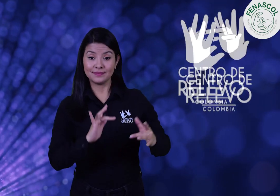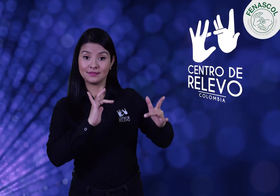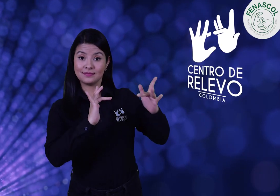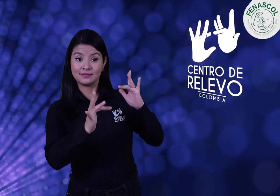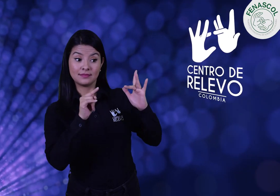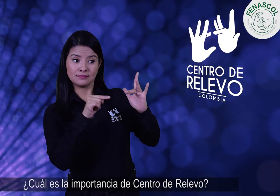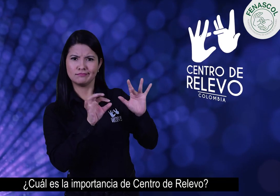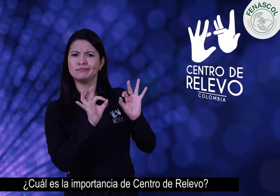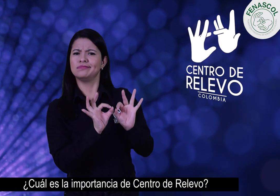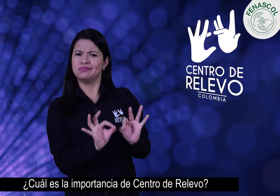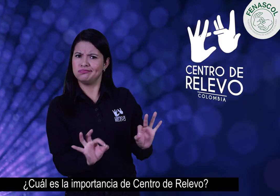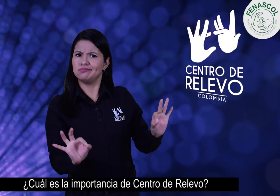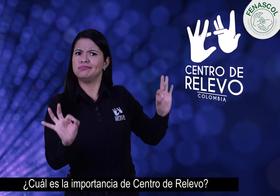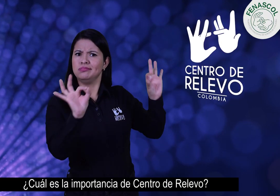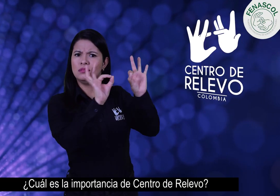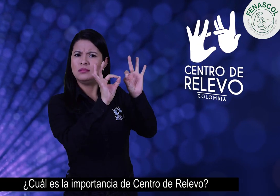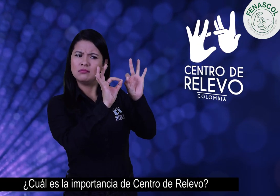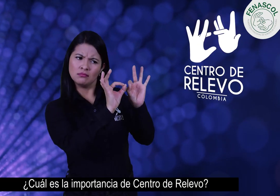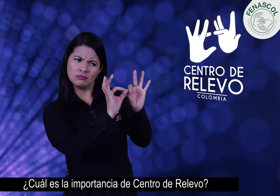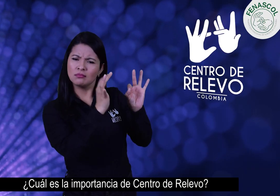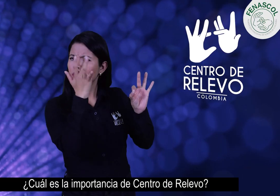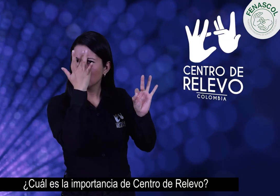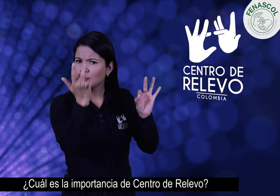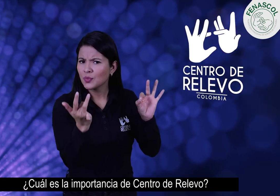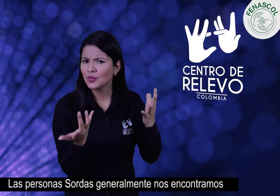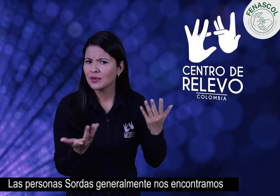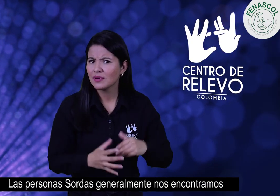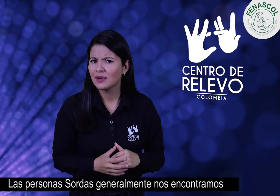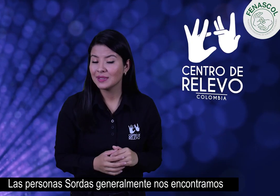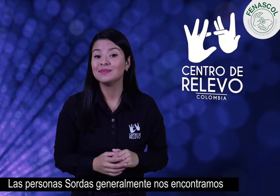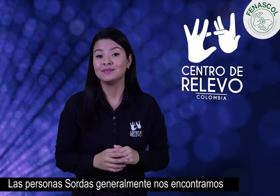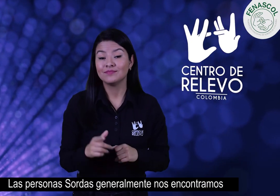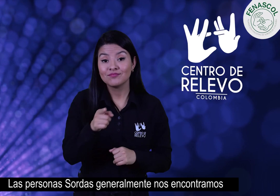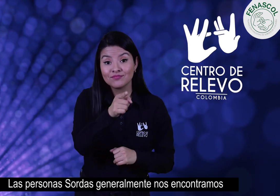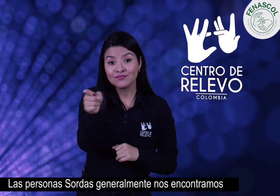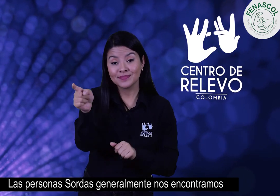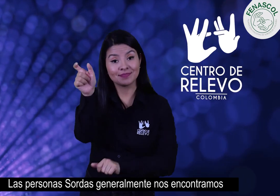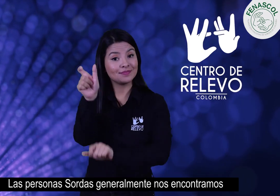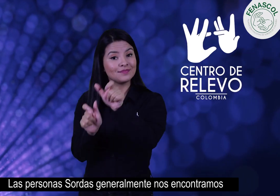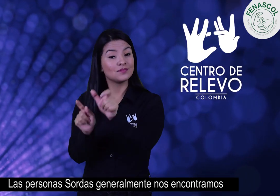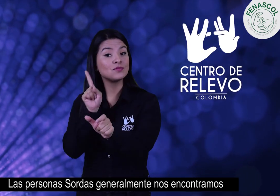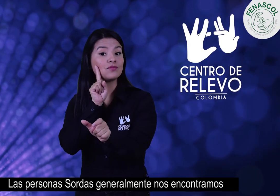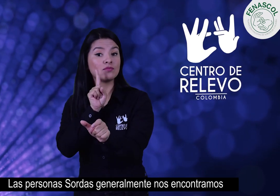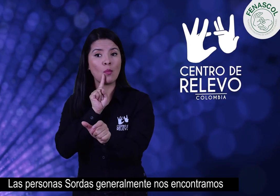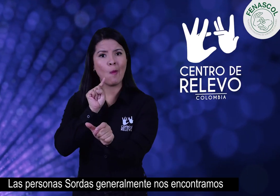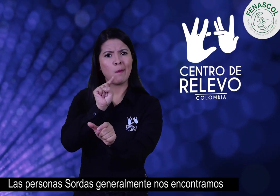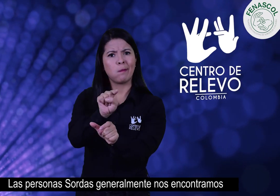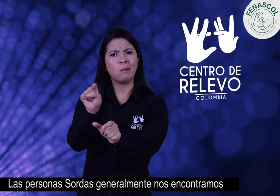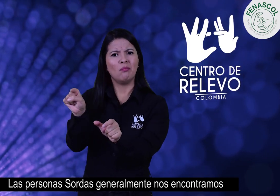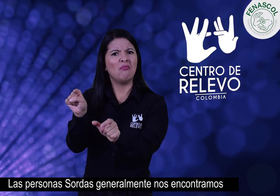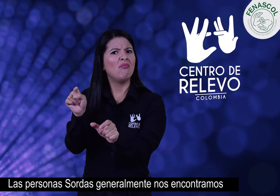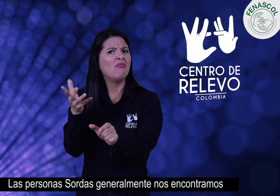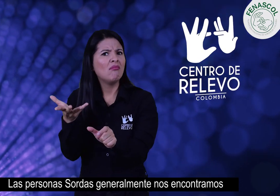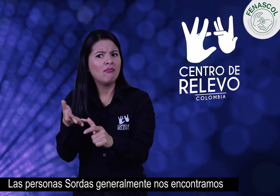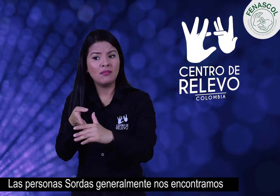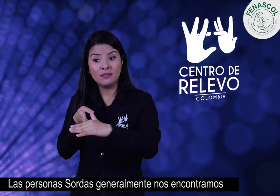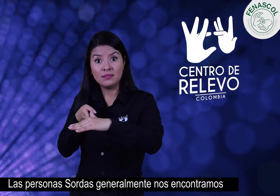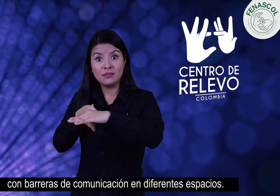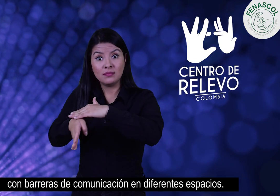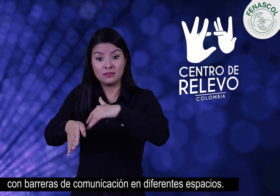¿Cuál es la importancia de Centro de Relevo? Las personas sordas generalmente nos encontramos con barreras de